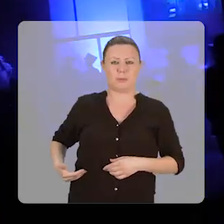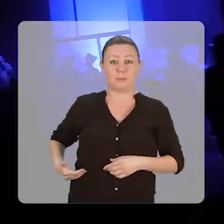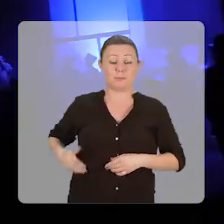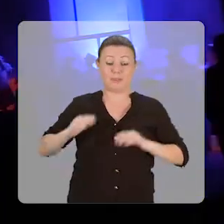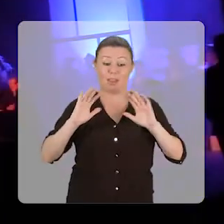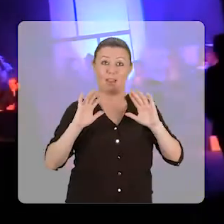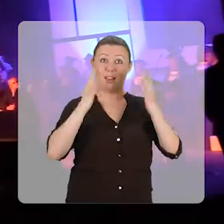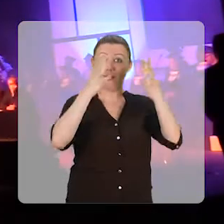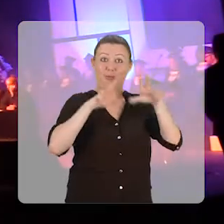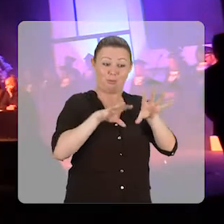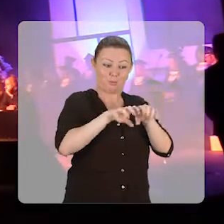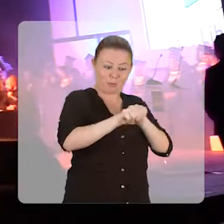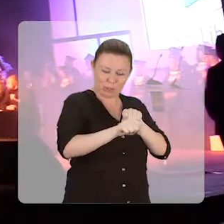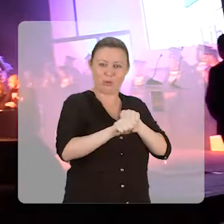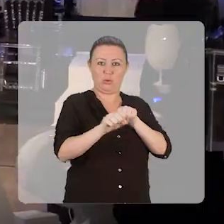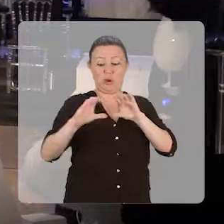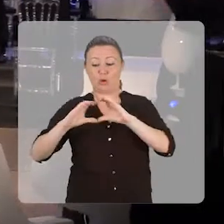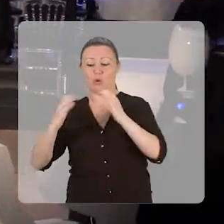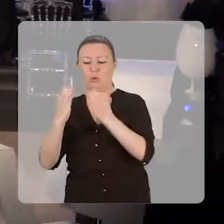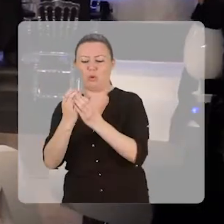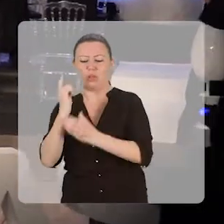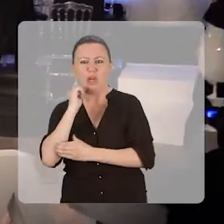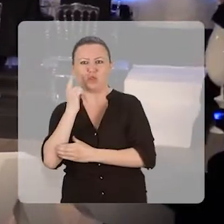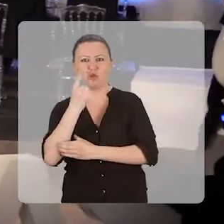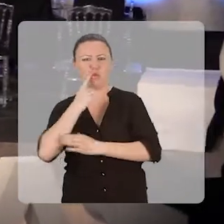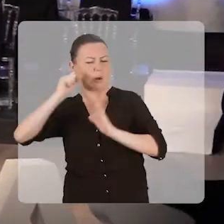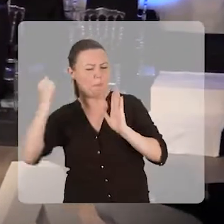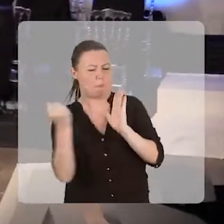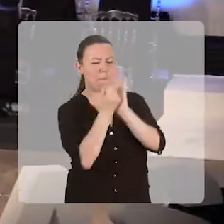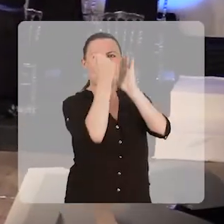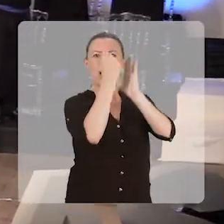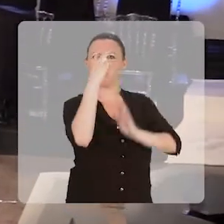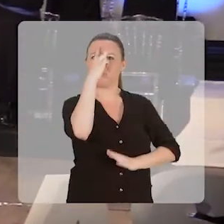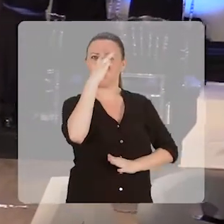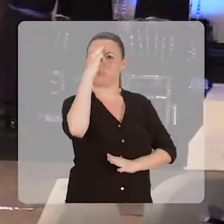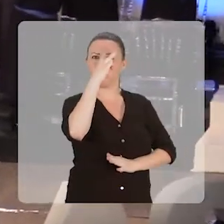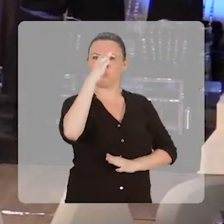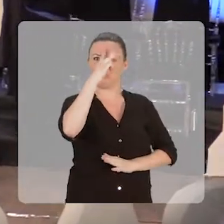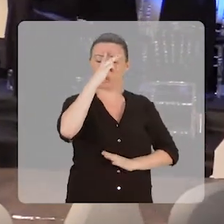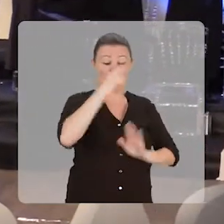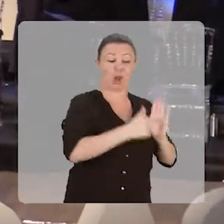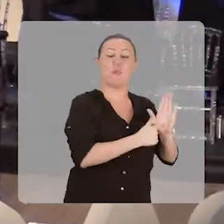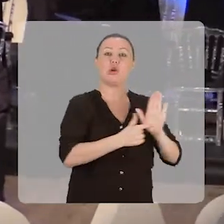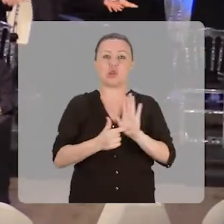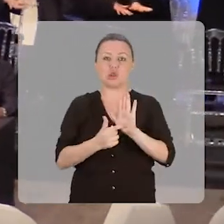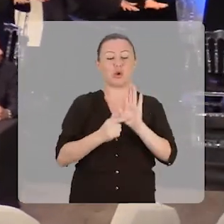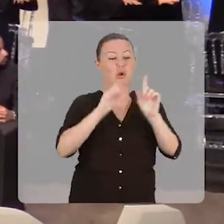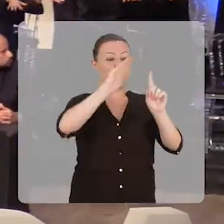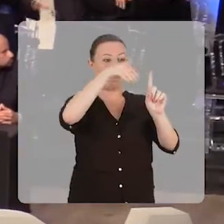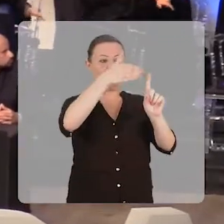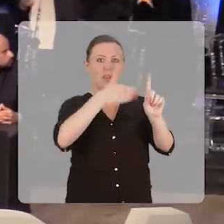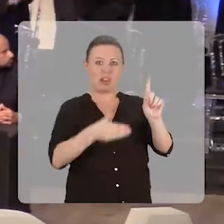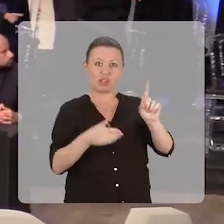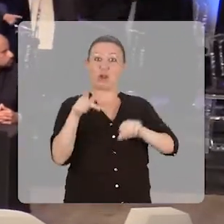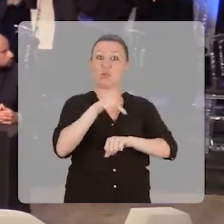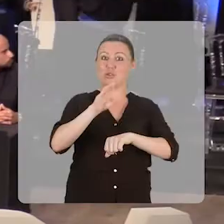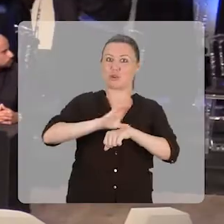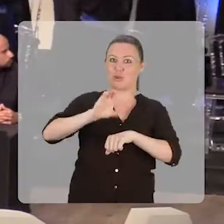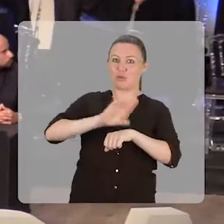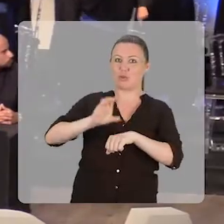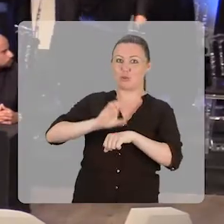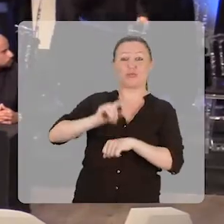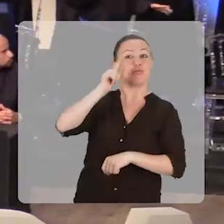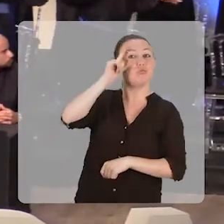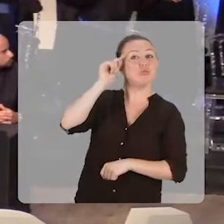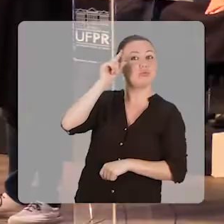A solenidade foi marcada pela exaltação do momento histórico para a comunidade surda, como destacou o professor do curso e homenageado